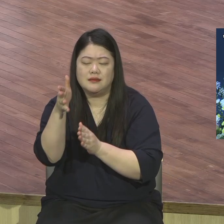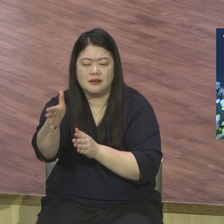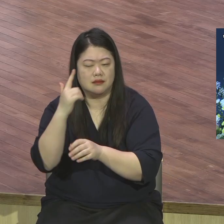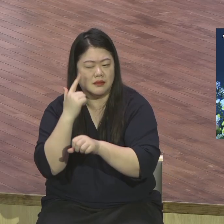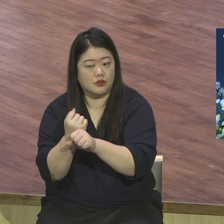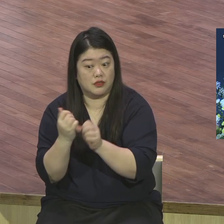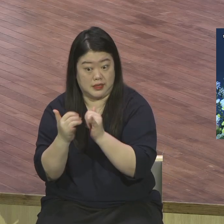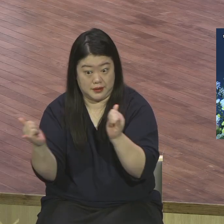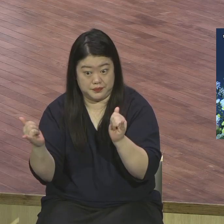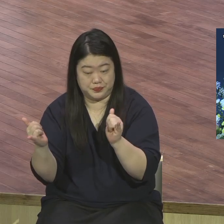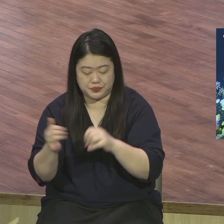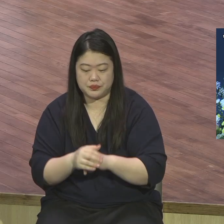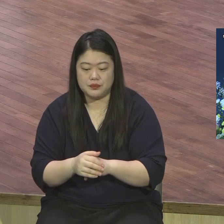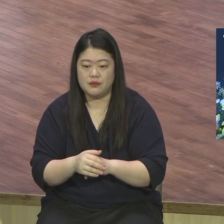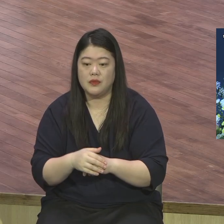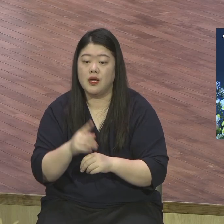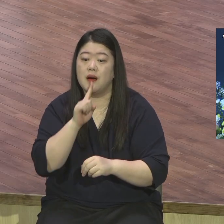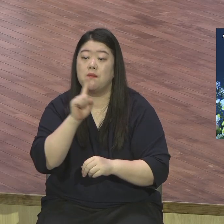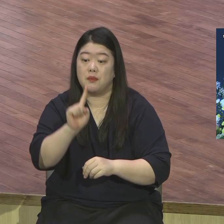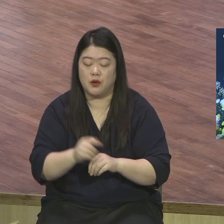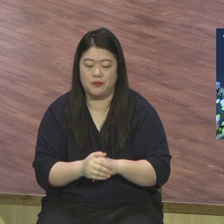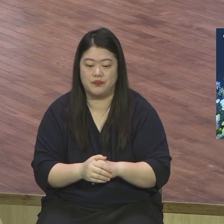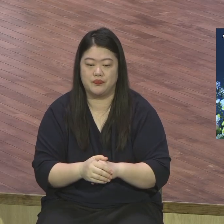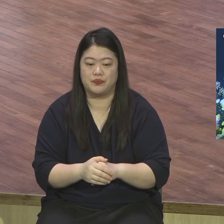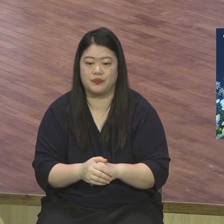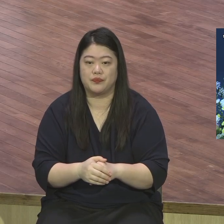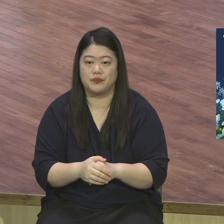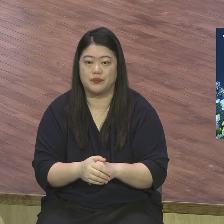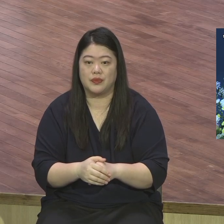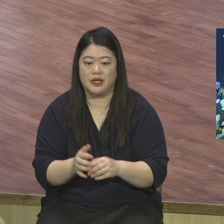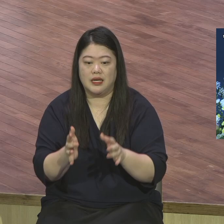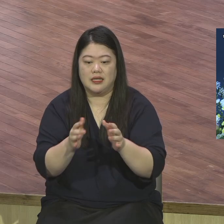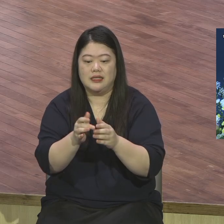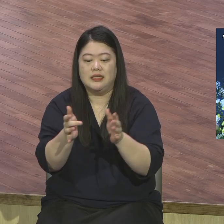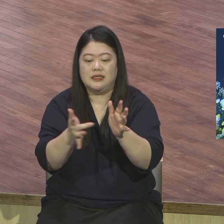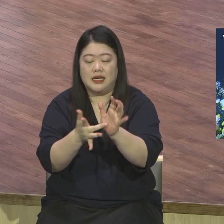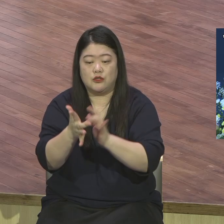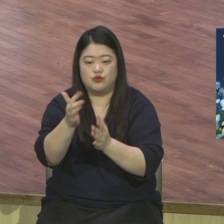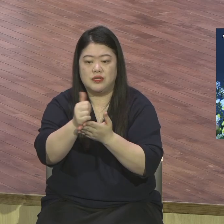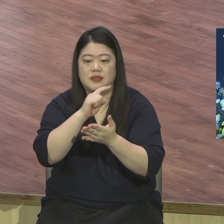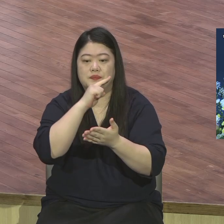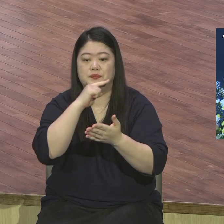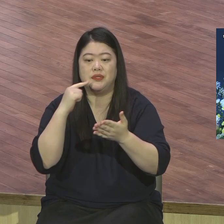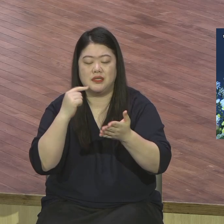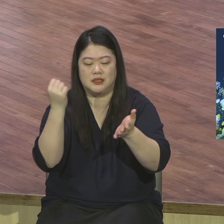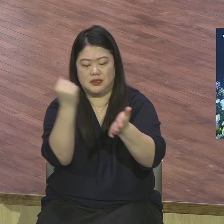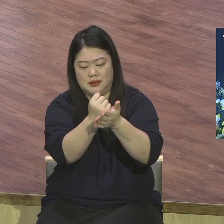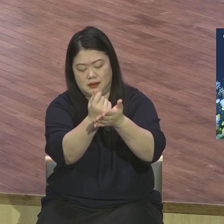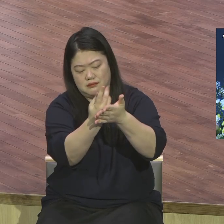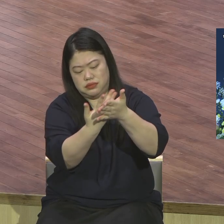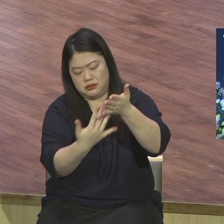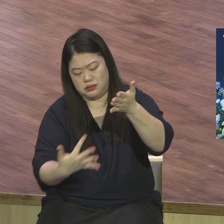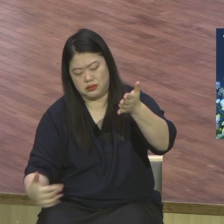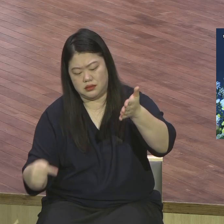예수의 피가 뚝뚝뚝 흐를 것이다 피입니다 피 기독교가 기독교가 뭐한 것입니까 피다